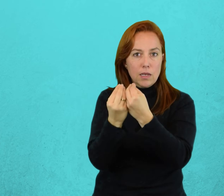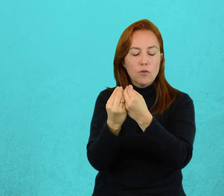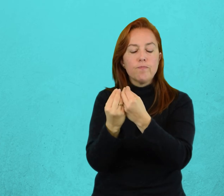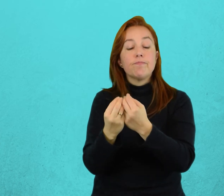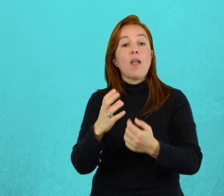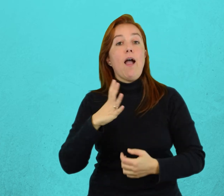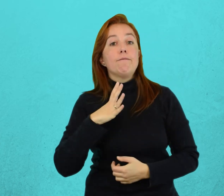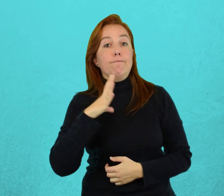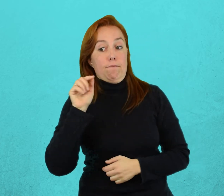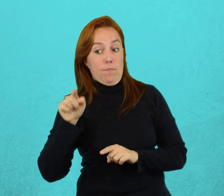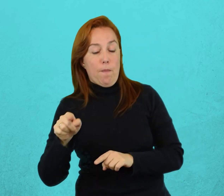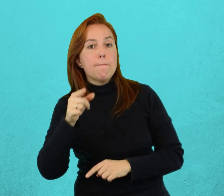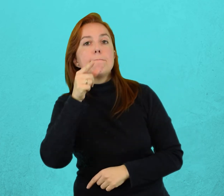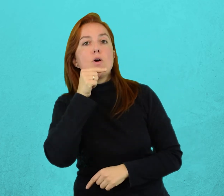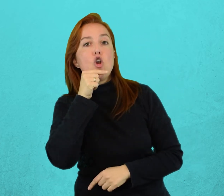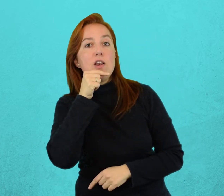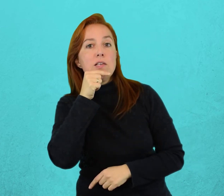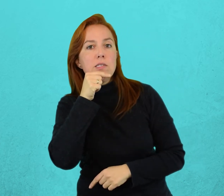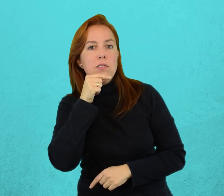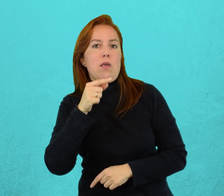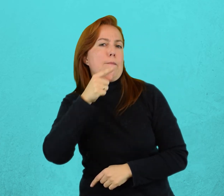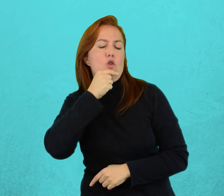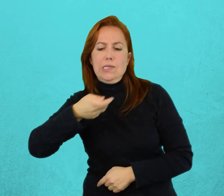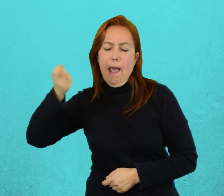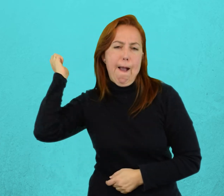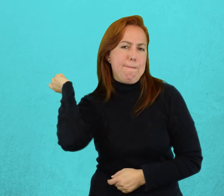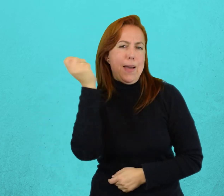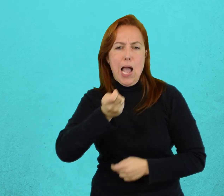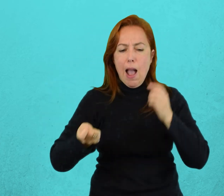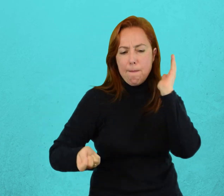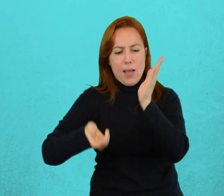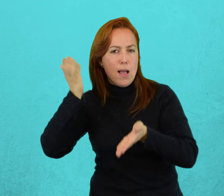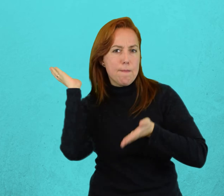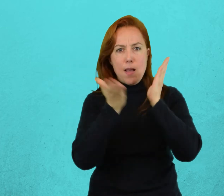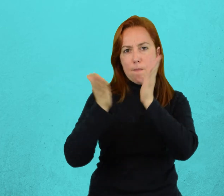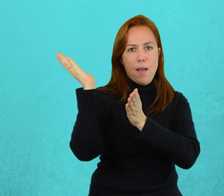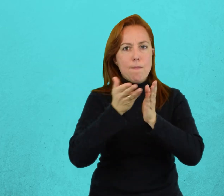Los policías interrumpían el banquete, arriaban las vacas a palos y las encerraban en los calabozos.